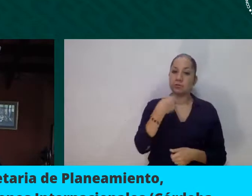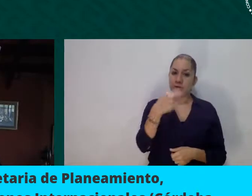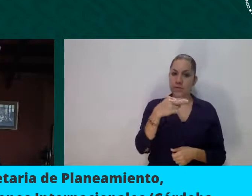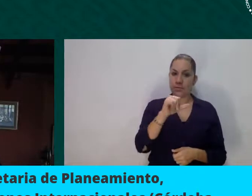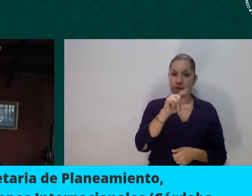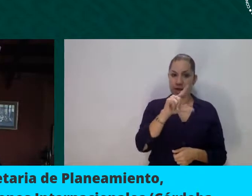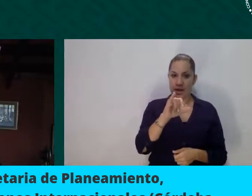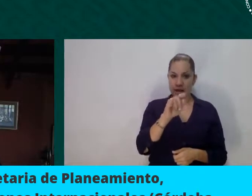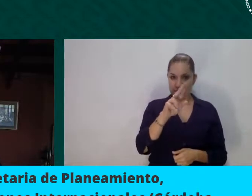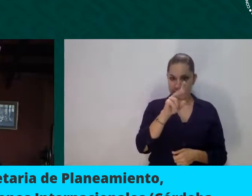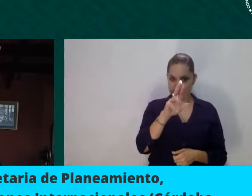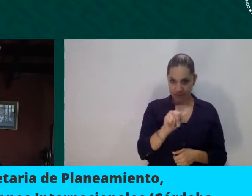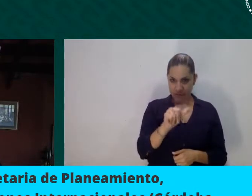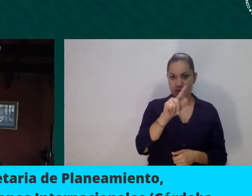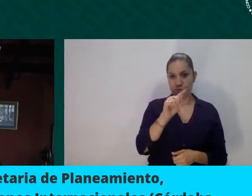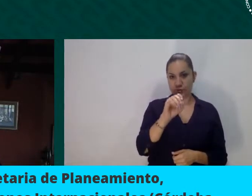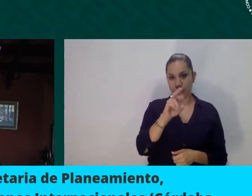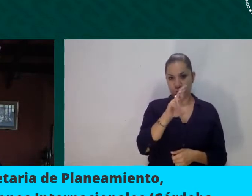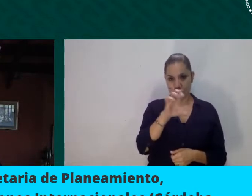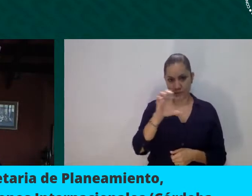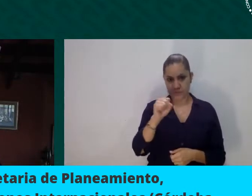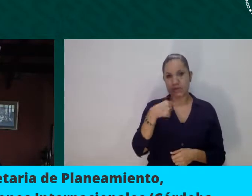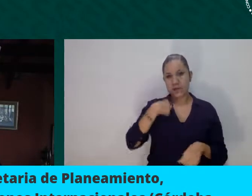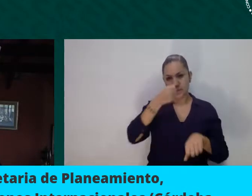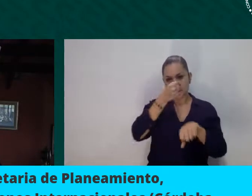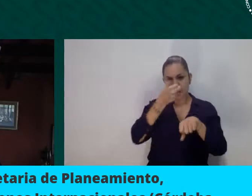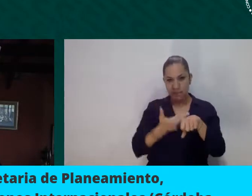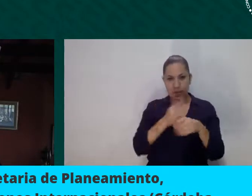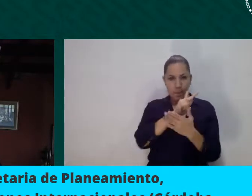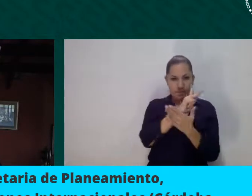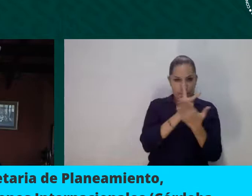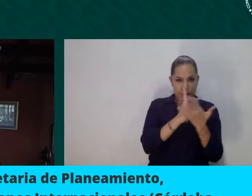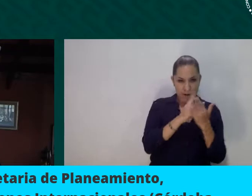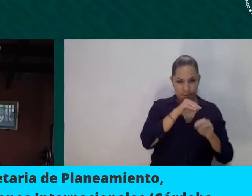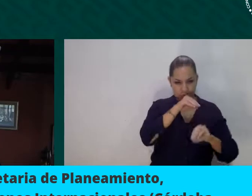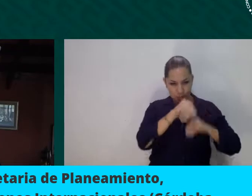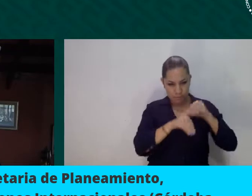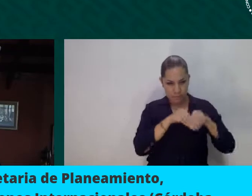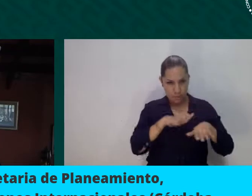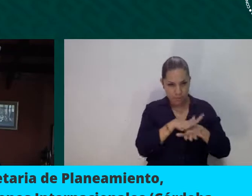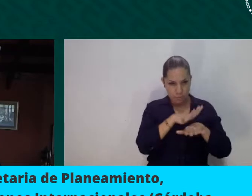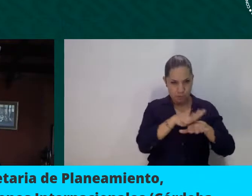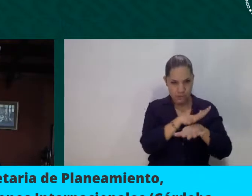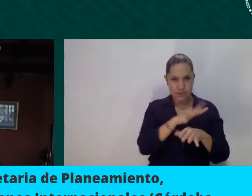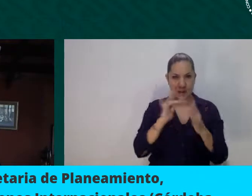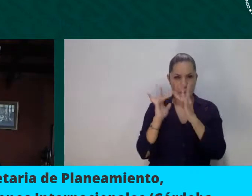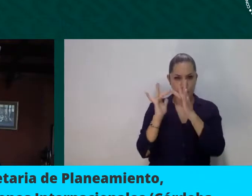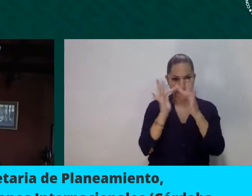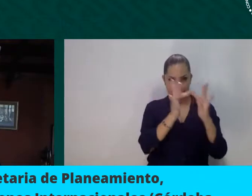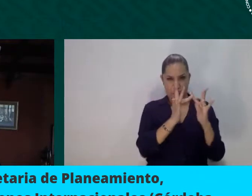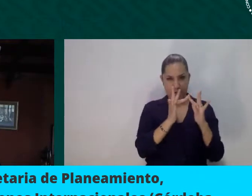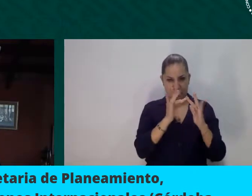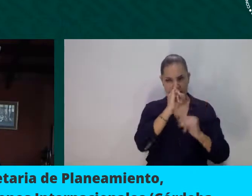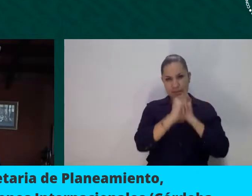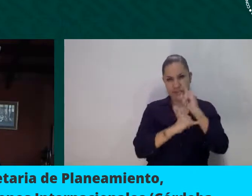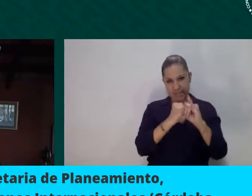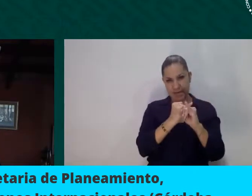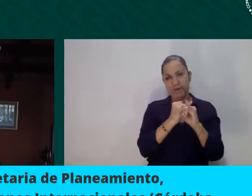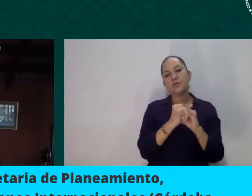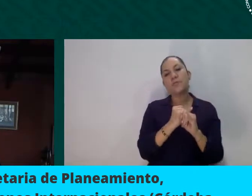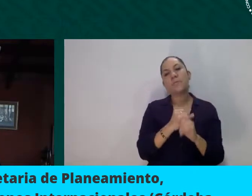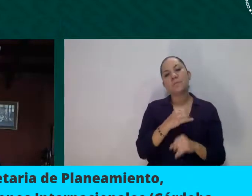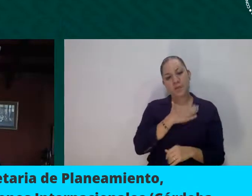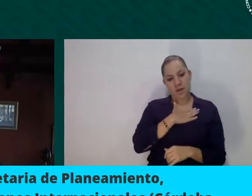Modernización y Relaciones Humanales. Estoy en Córdoba, en centro Córdoba, que es la capital de la provincia del mismo nombre.